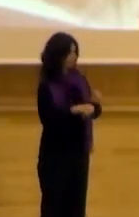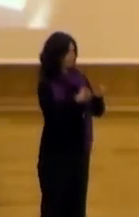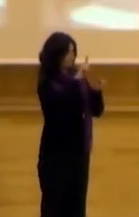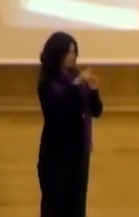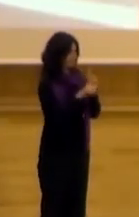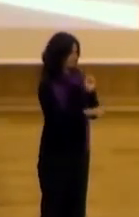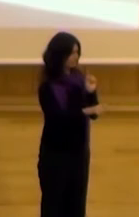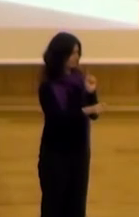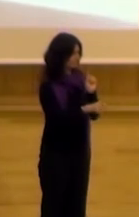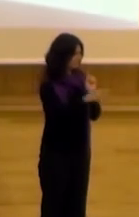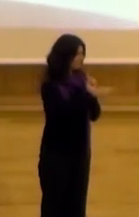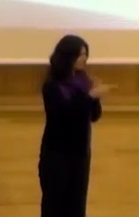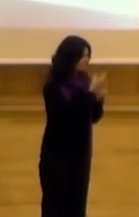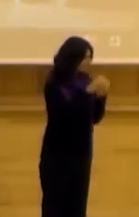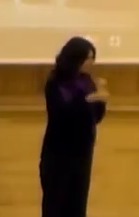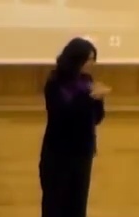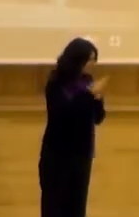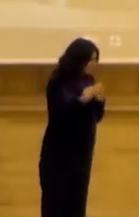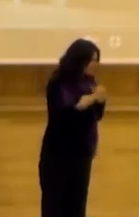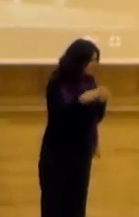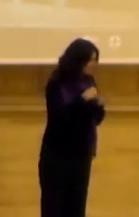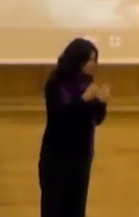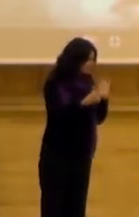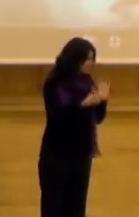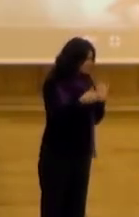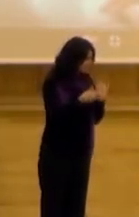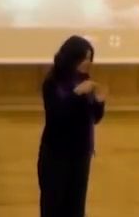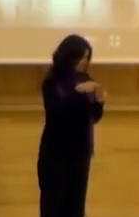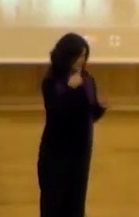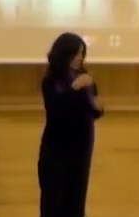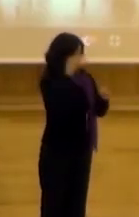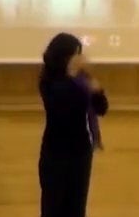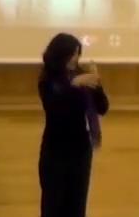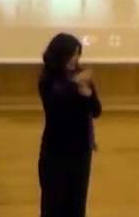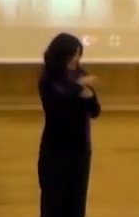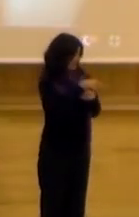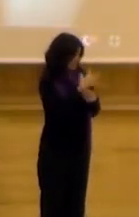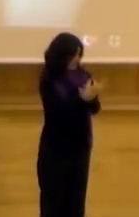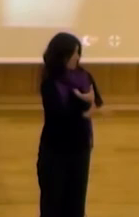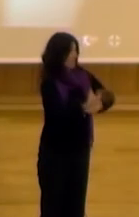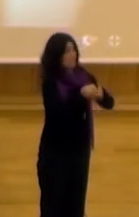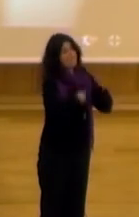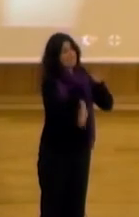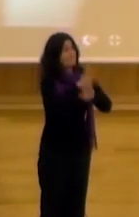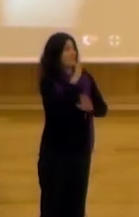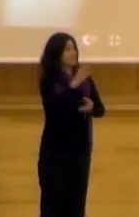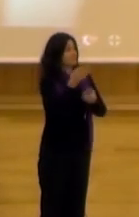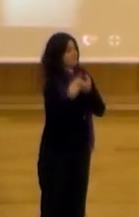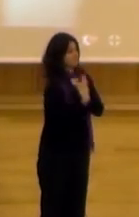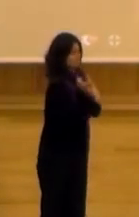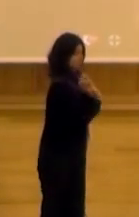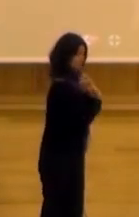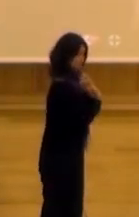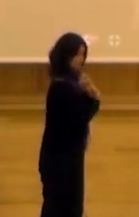que era uno, ¿a quiénes llegan estos proyectos? Si fueran democráticos, este tipo de iniciativas deberían incluir la mayor cantidad de voces.